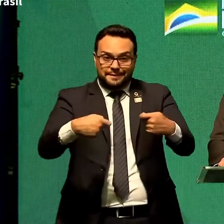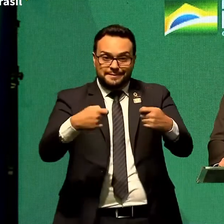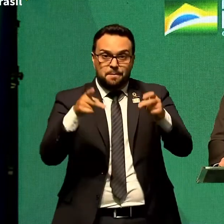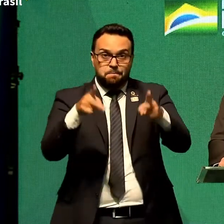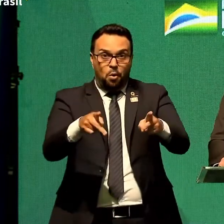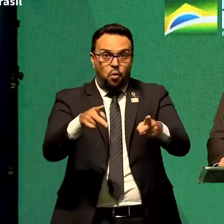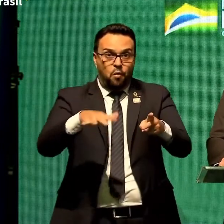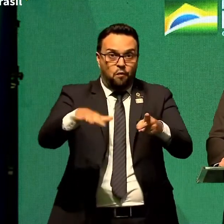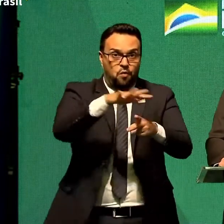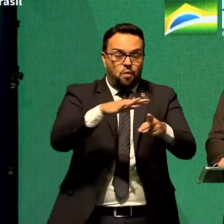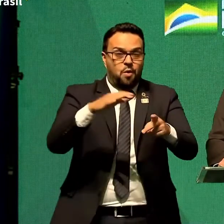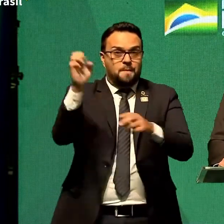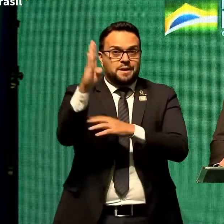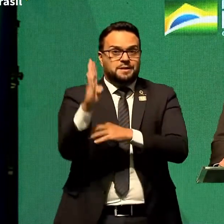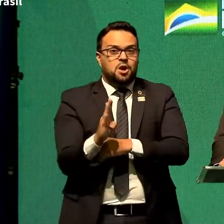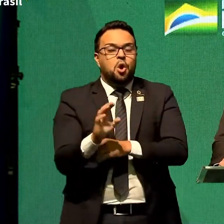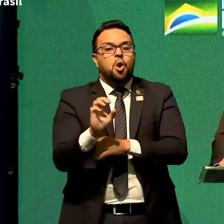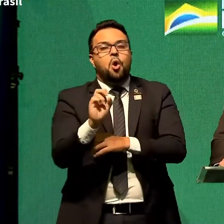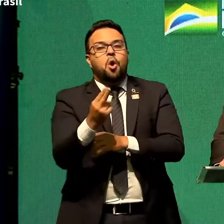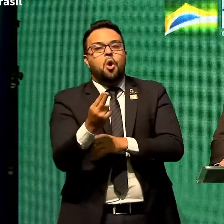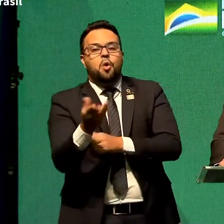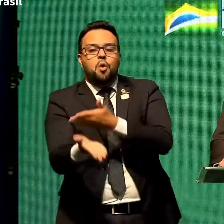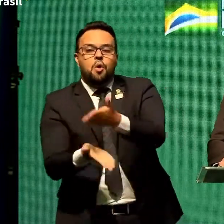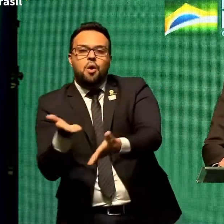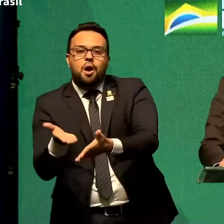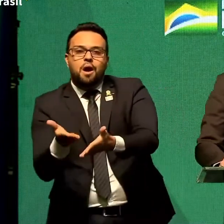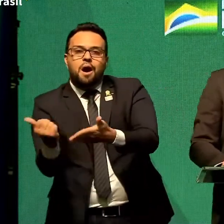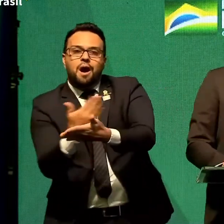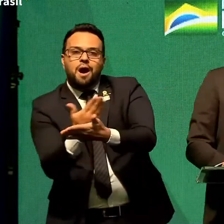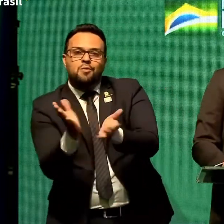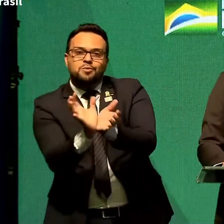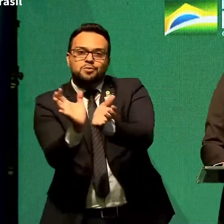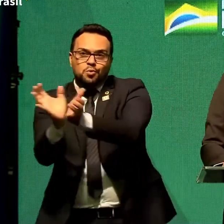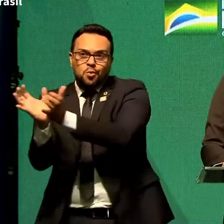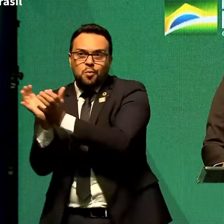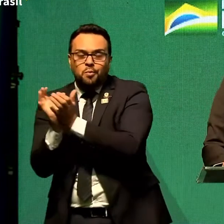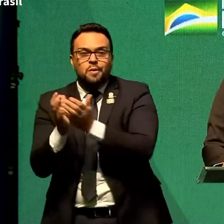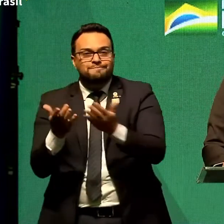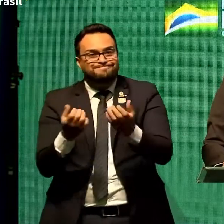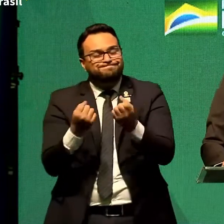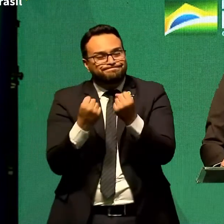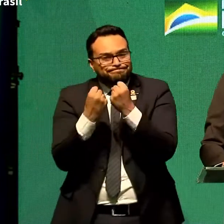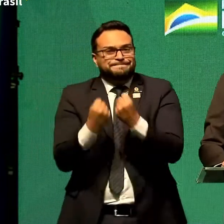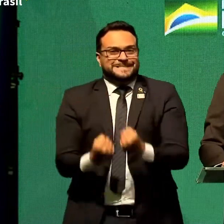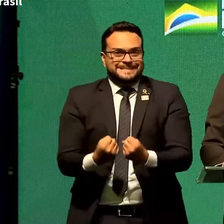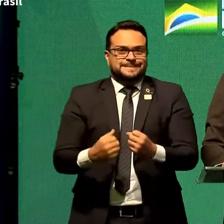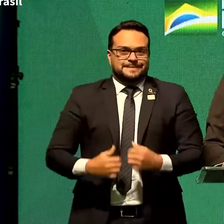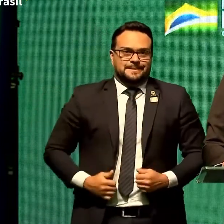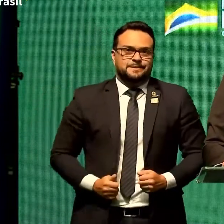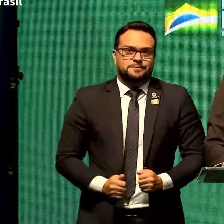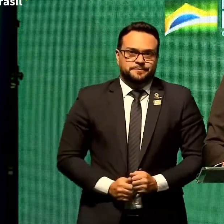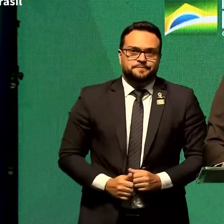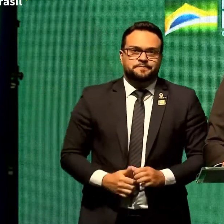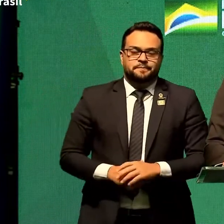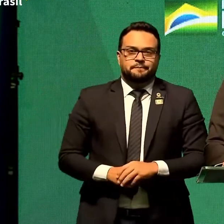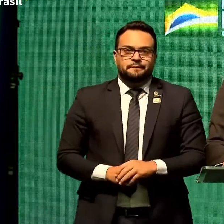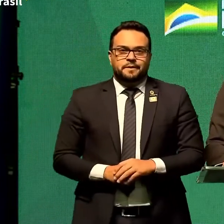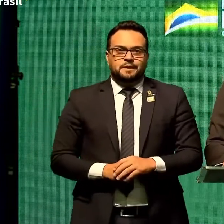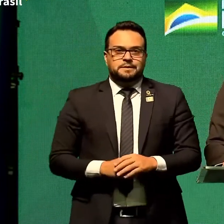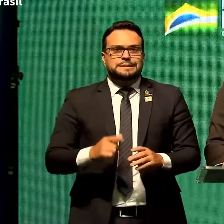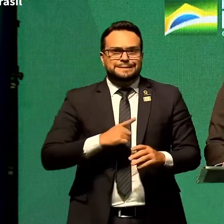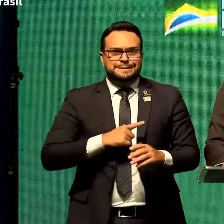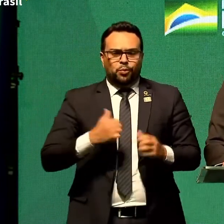brasileiro ou às necessidades de alguns grupos? De alguns grupos. Isso pesa para mim. Não me faltam problemas.